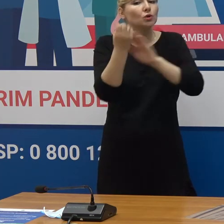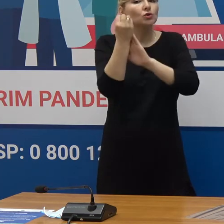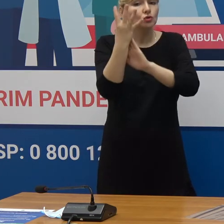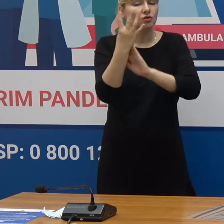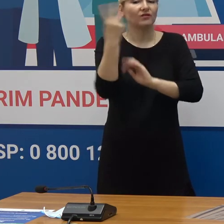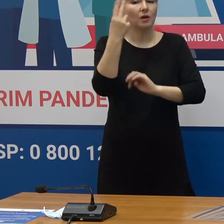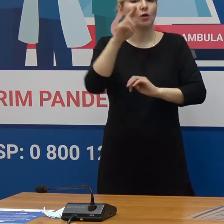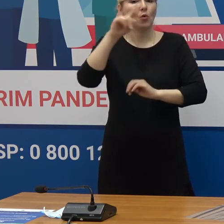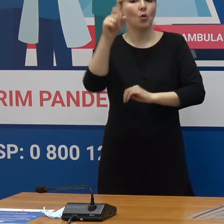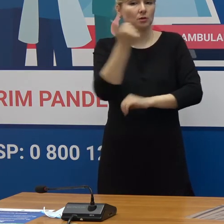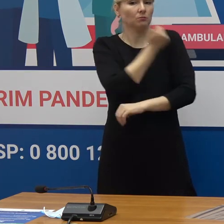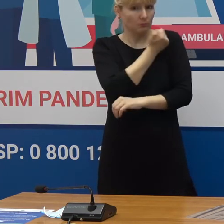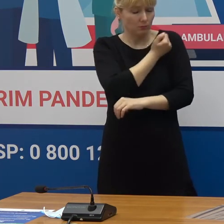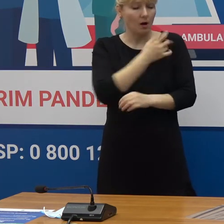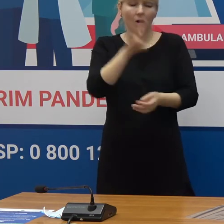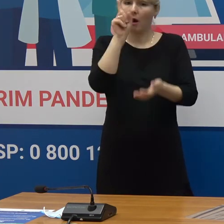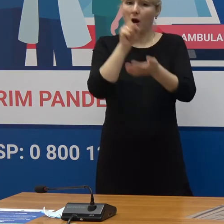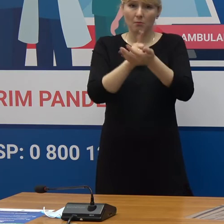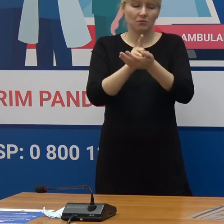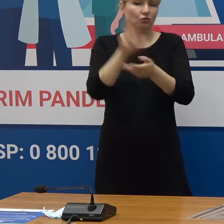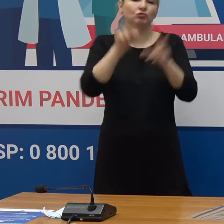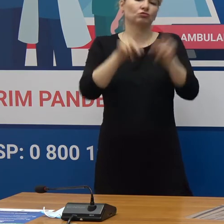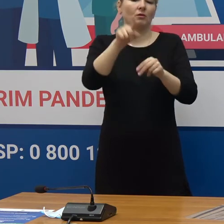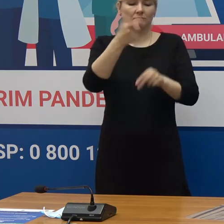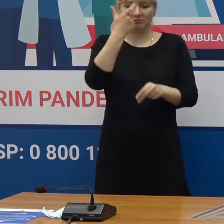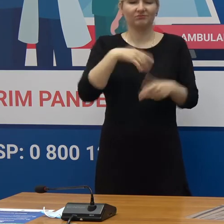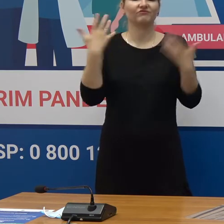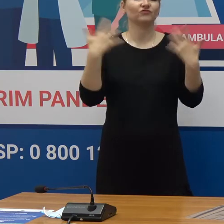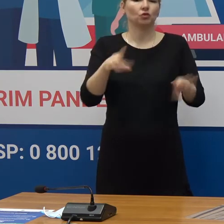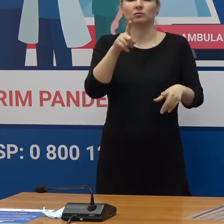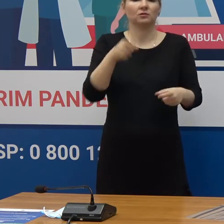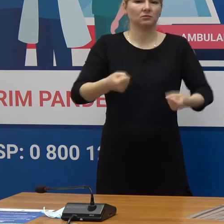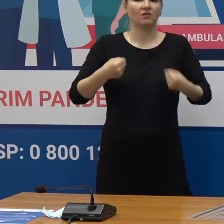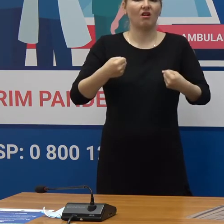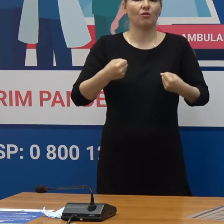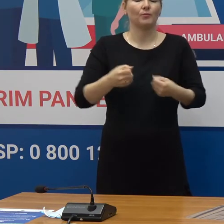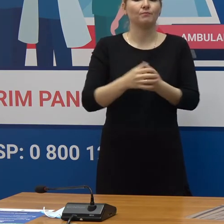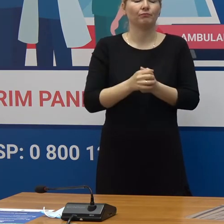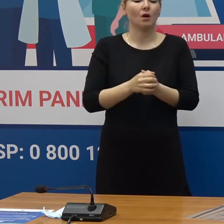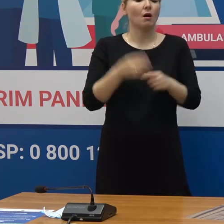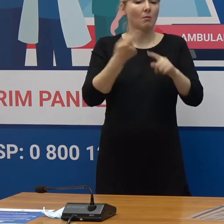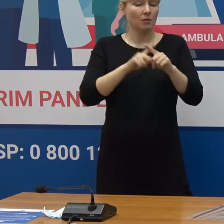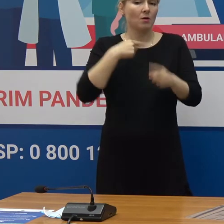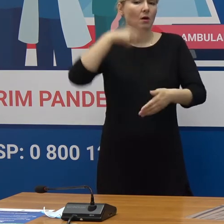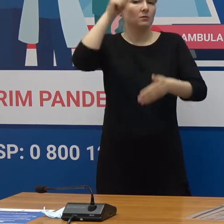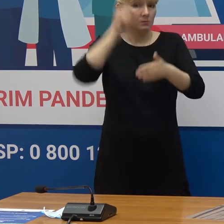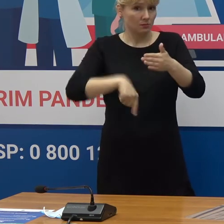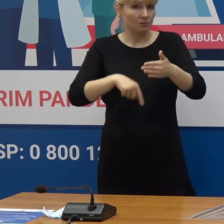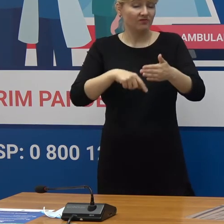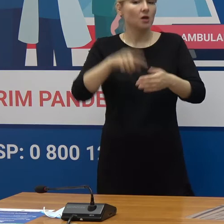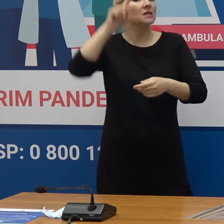doua doză Dumneavoastră sunteți suficient de imuni pentru COVID-19 Cunosc că guvernul și